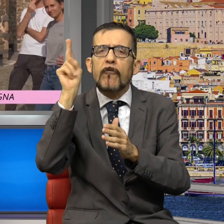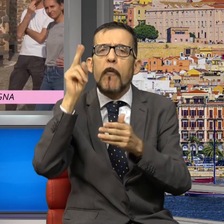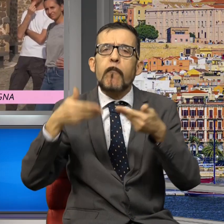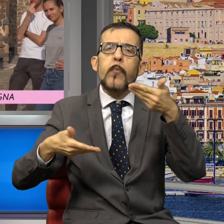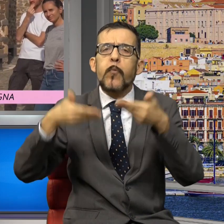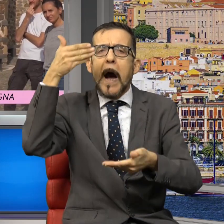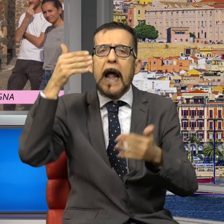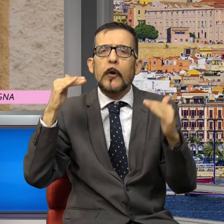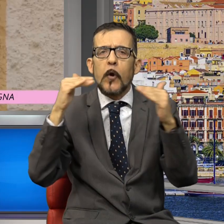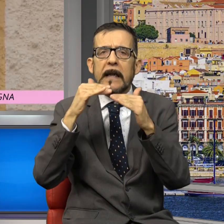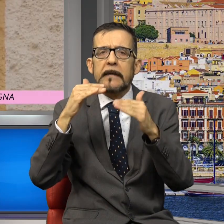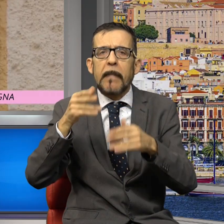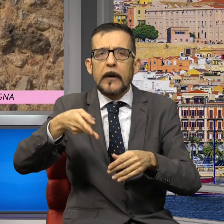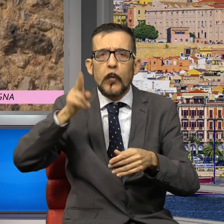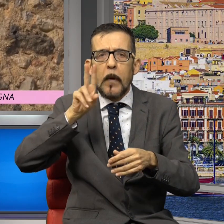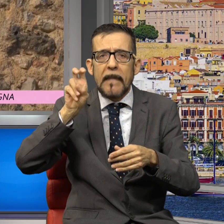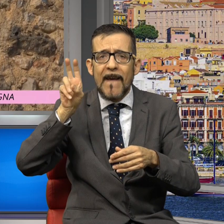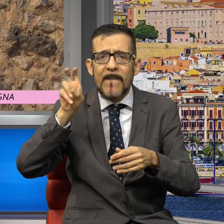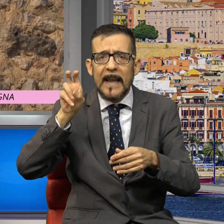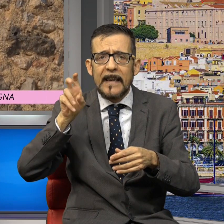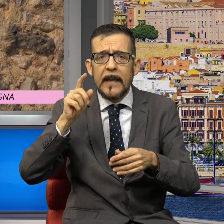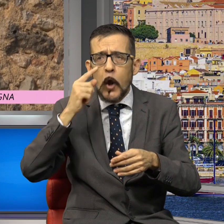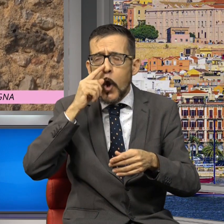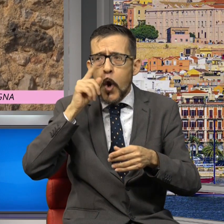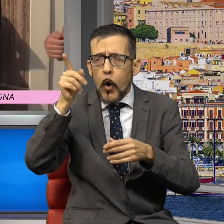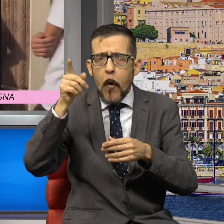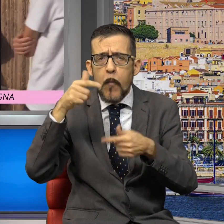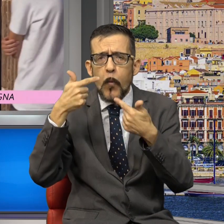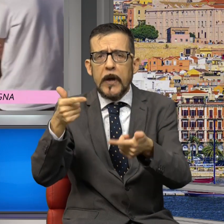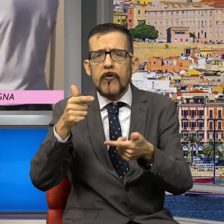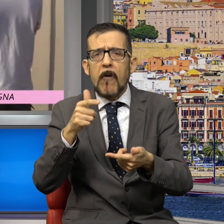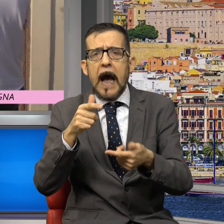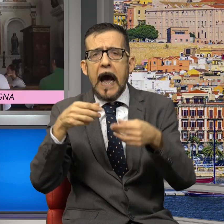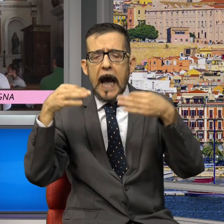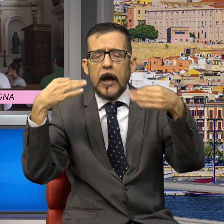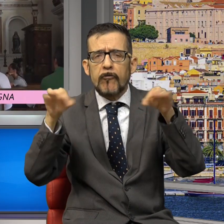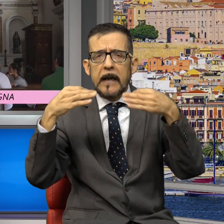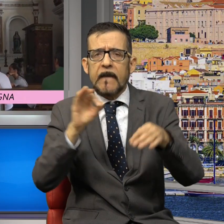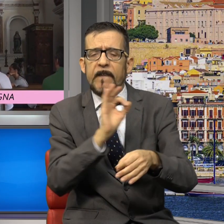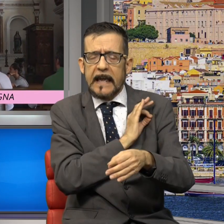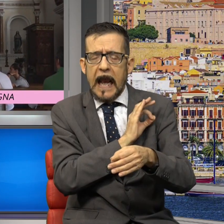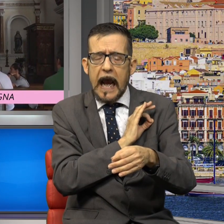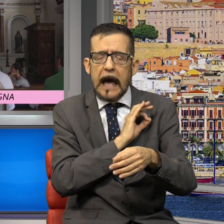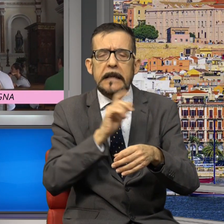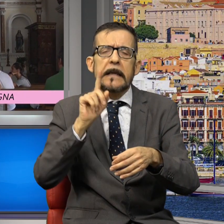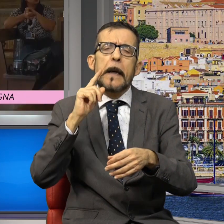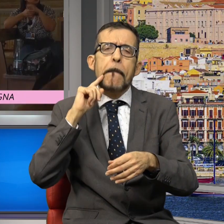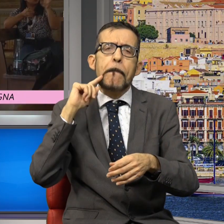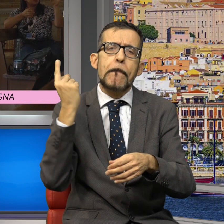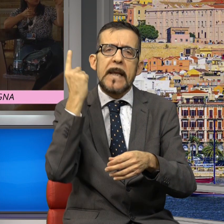I comuni certificati, che già si distinguevano per elevati standard di qualità, hanno migliorato ulteriormente la propria accoglienza,